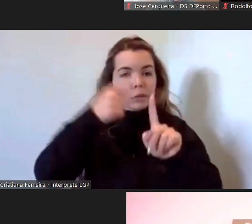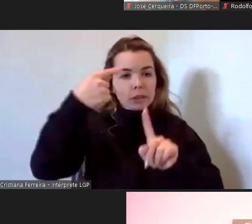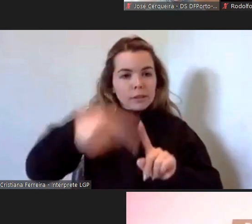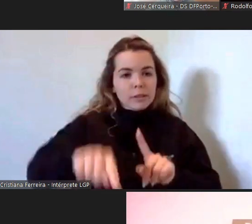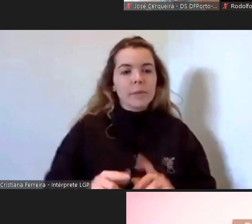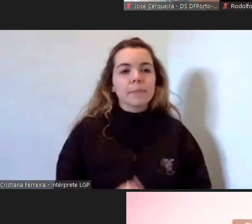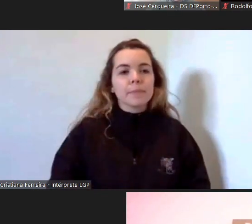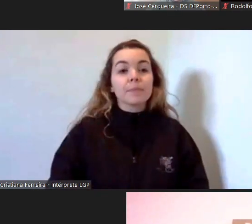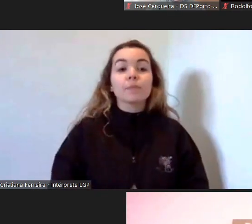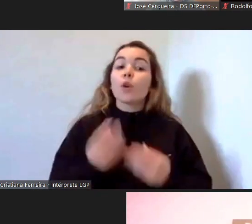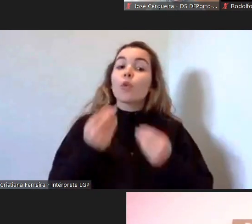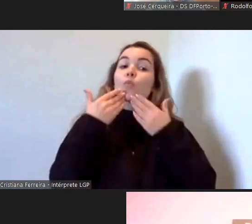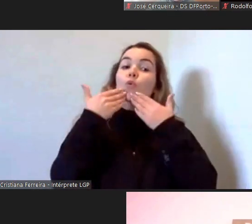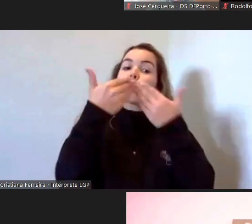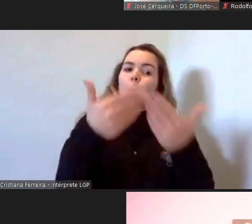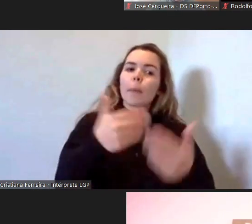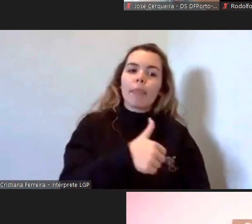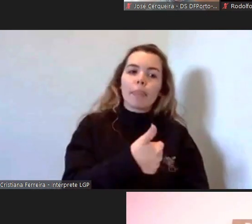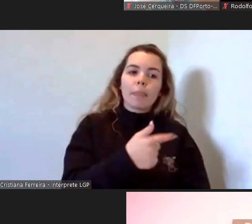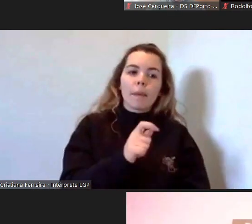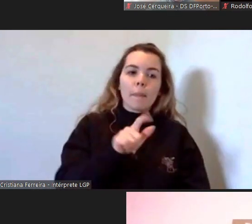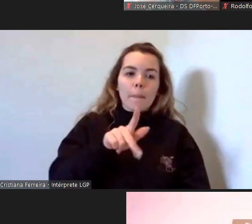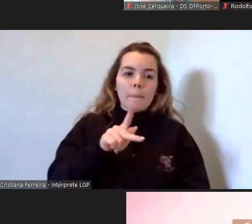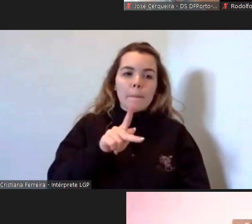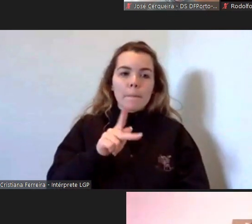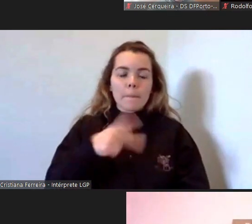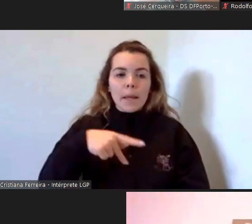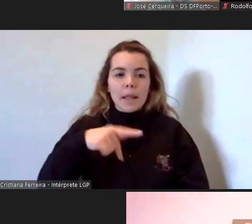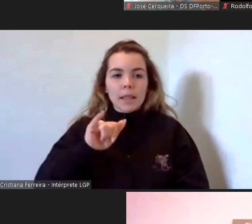muito obrigada belgis doutora do roxa